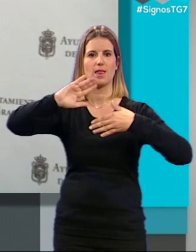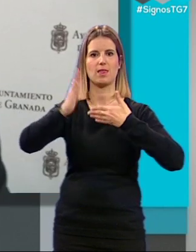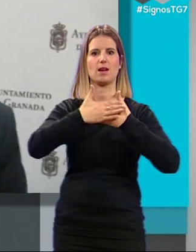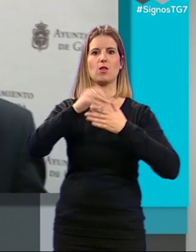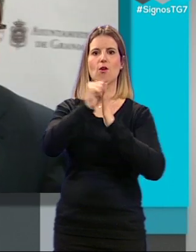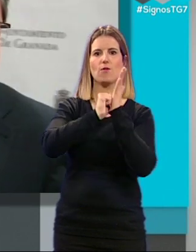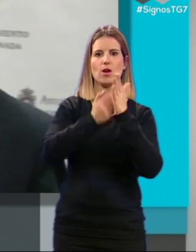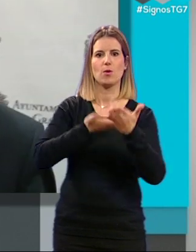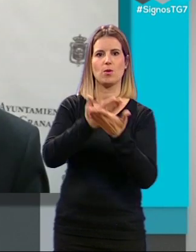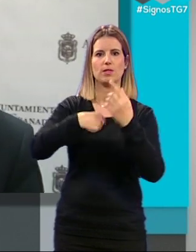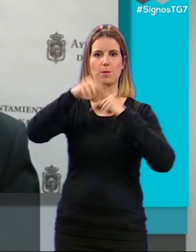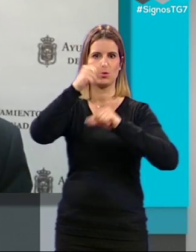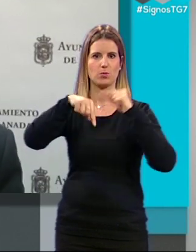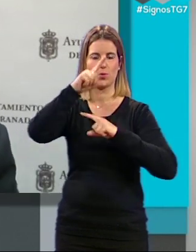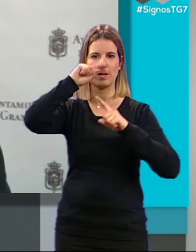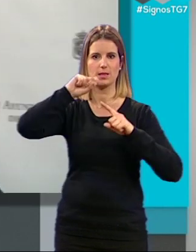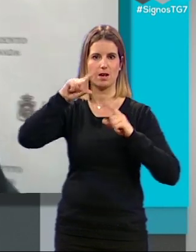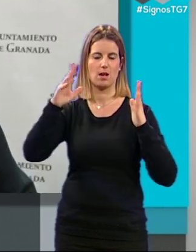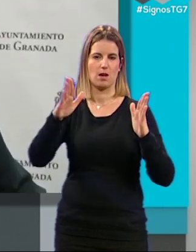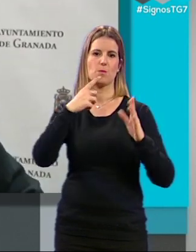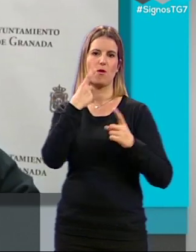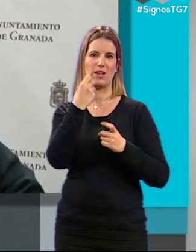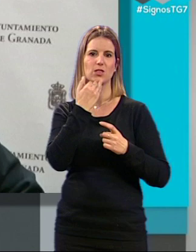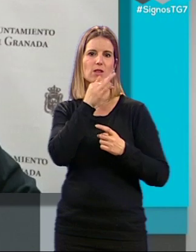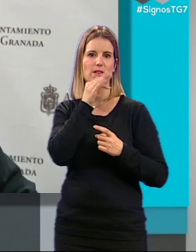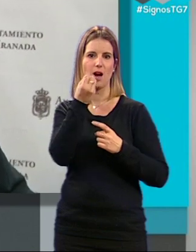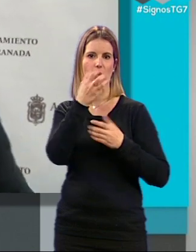propuesta de presupuesto para este año, al faltar algunos informes.